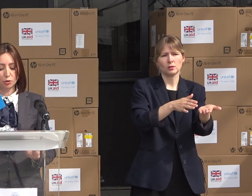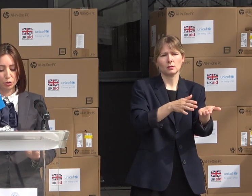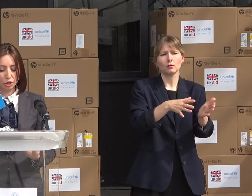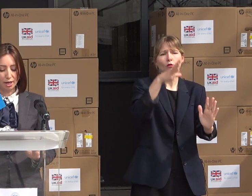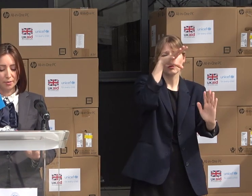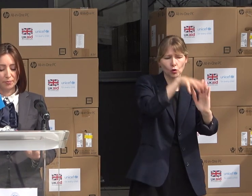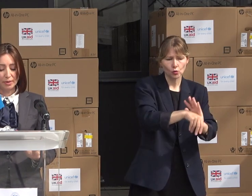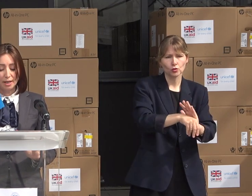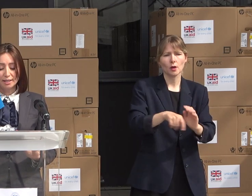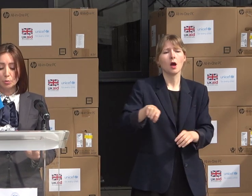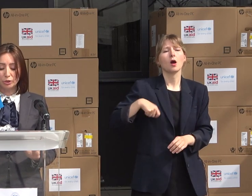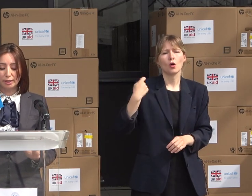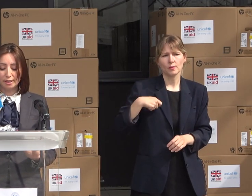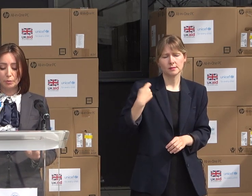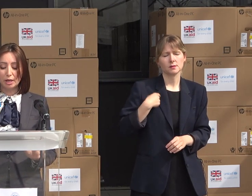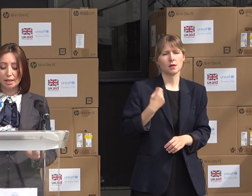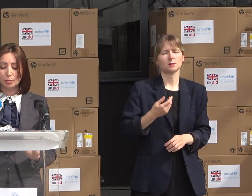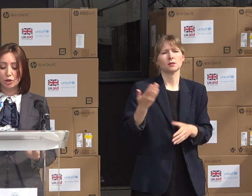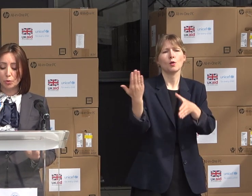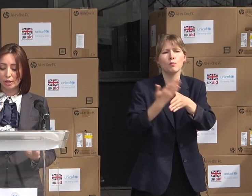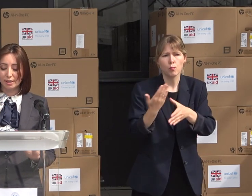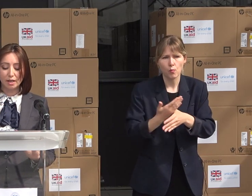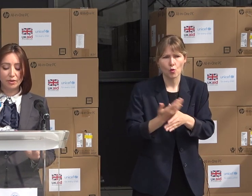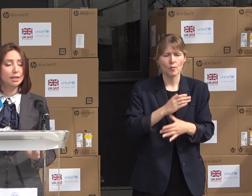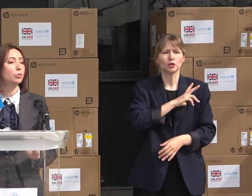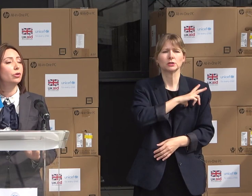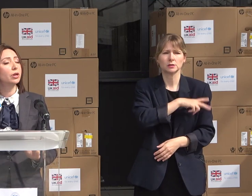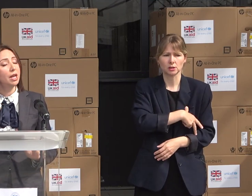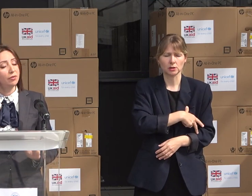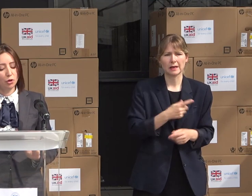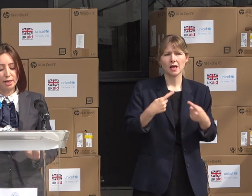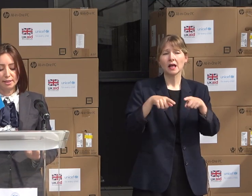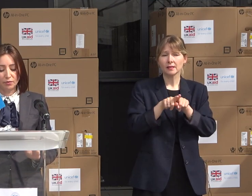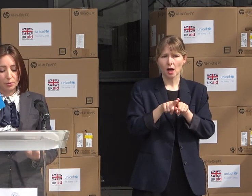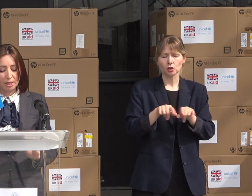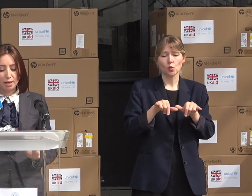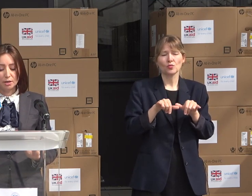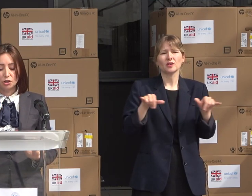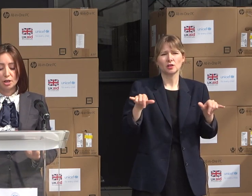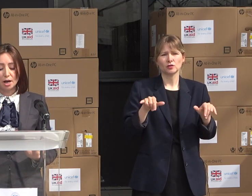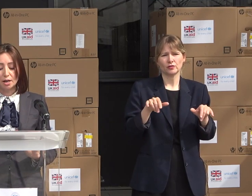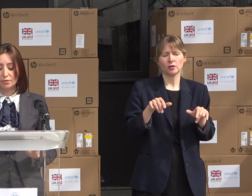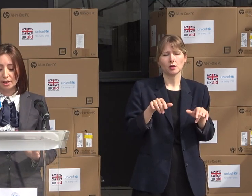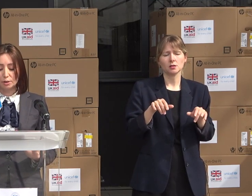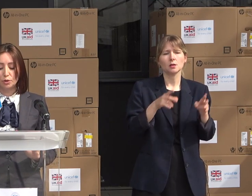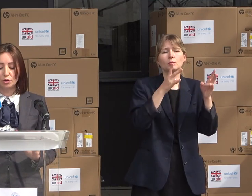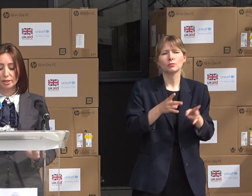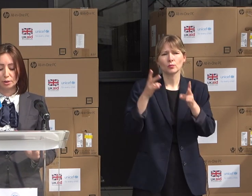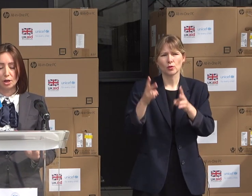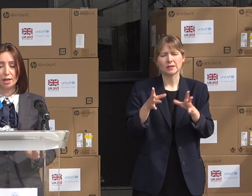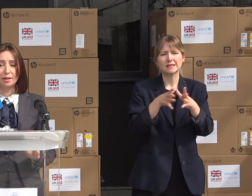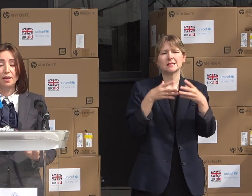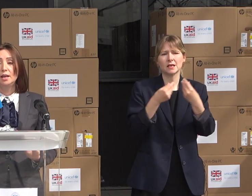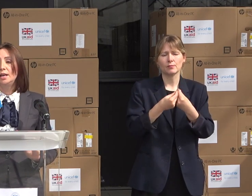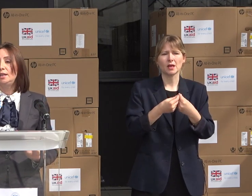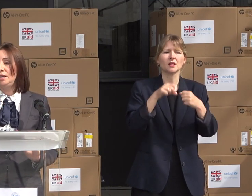serviciilor sociale. S-a îmbunătățit mecanismul de protecție a victimilor violenței în familie și a infracțiunilor